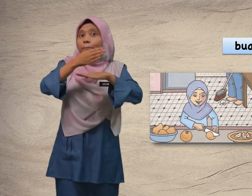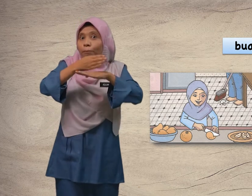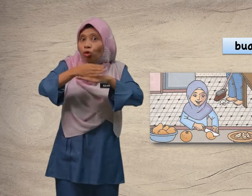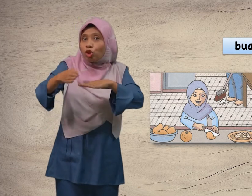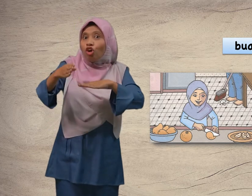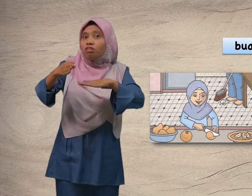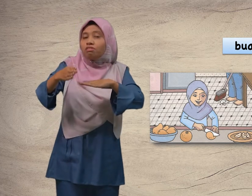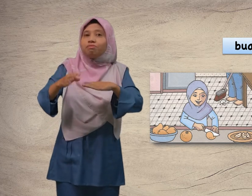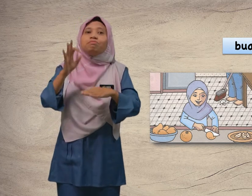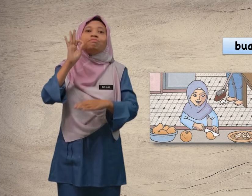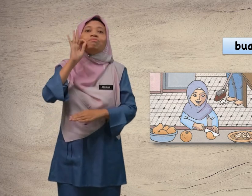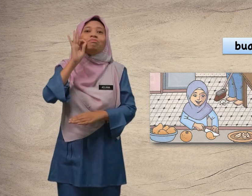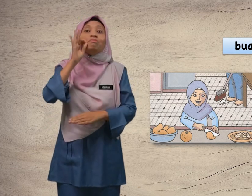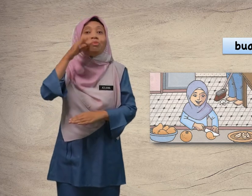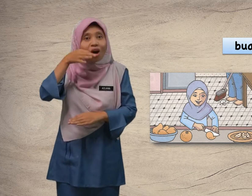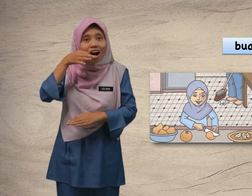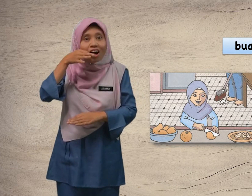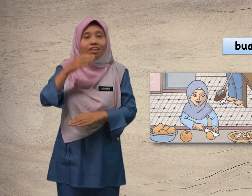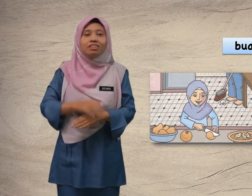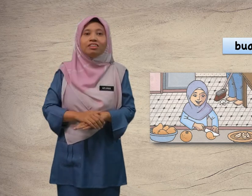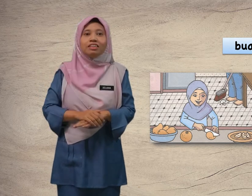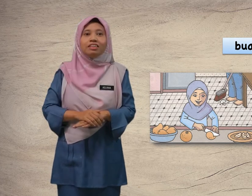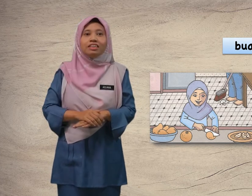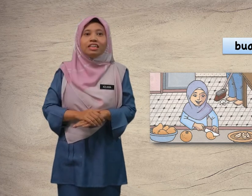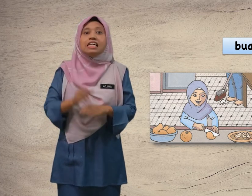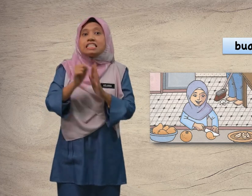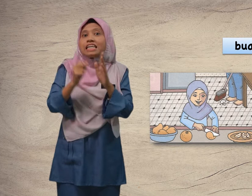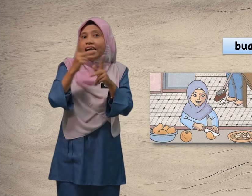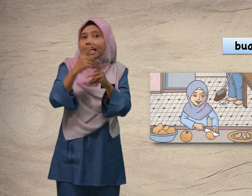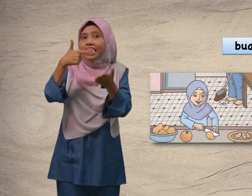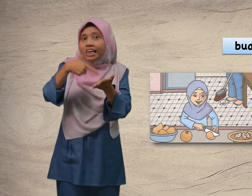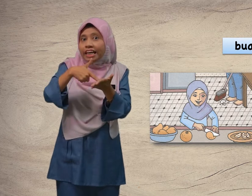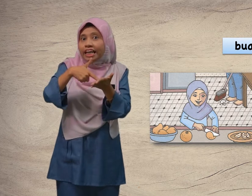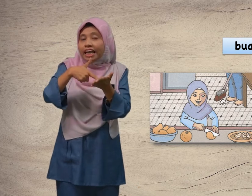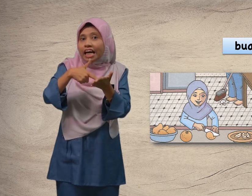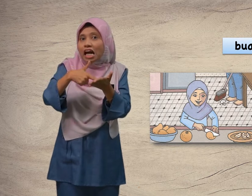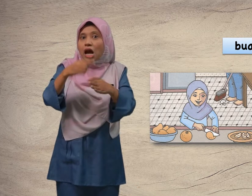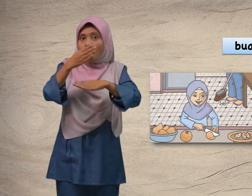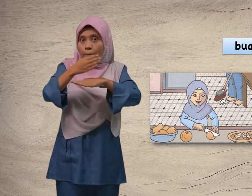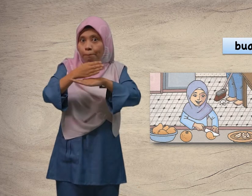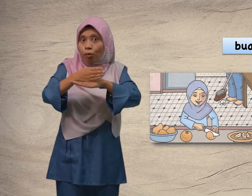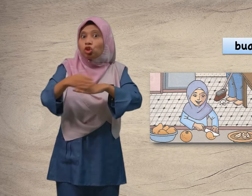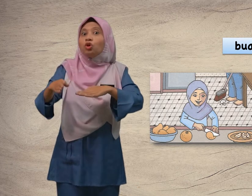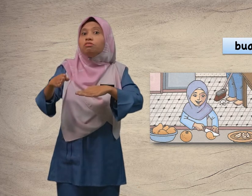Potong. Buah. Sekali lagi. Potong.